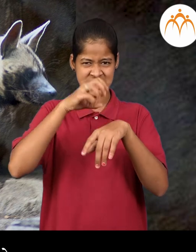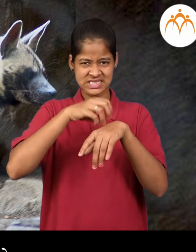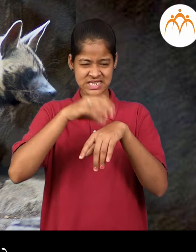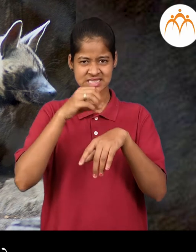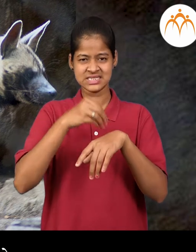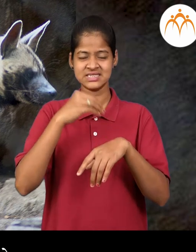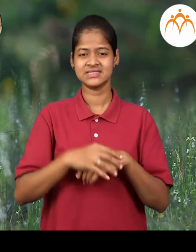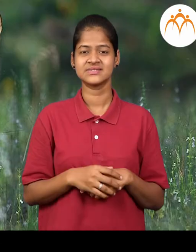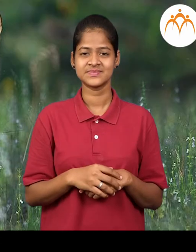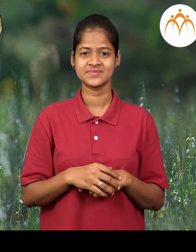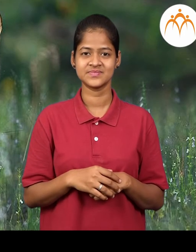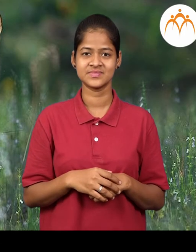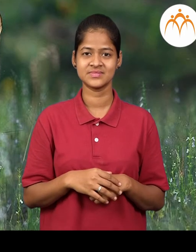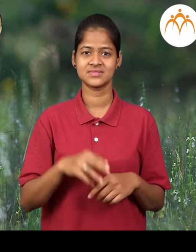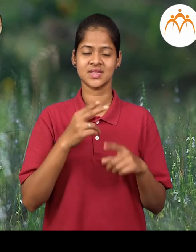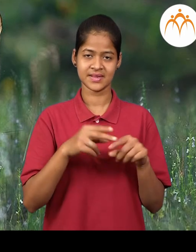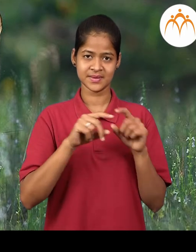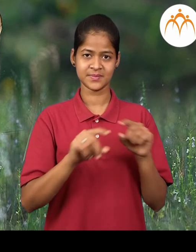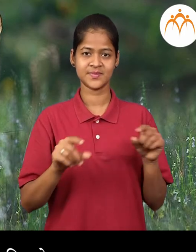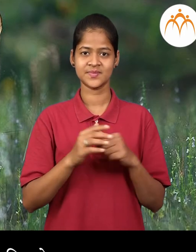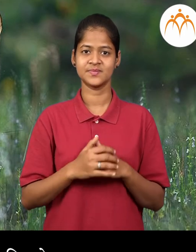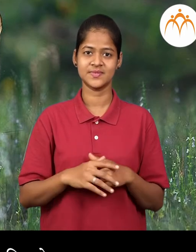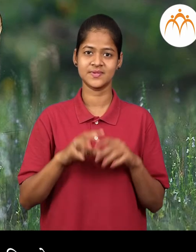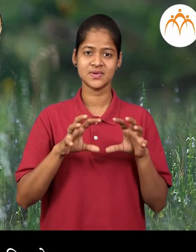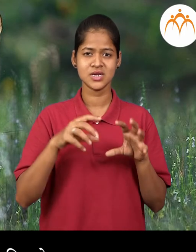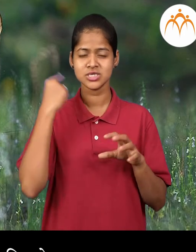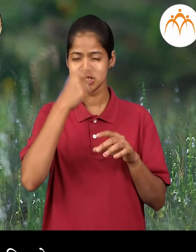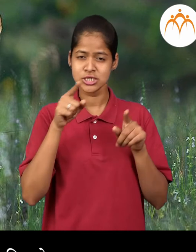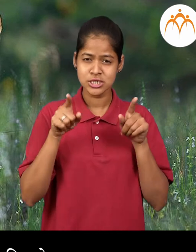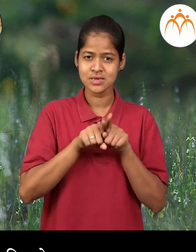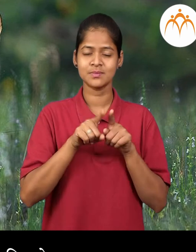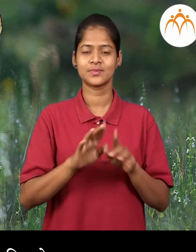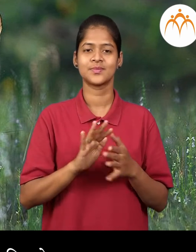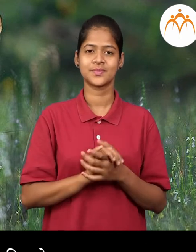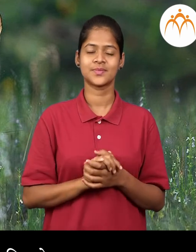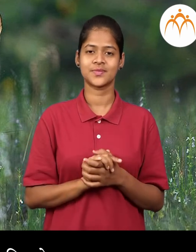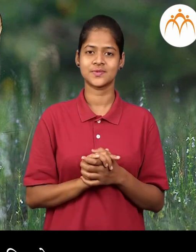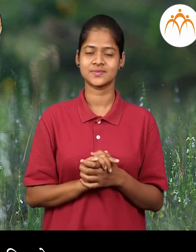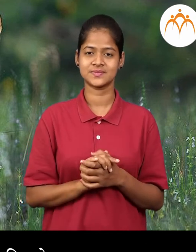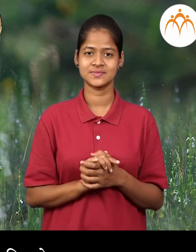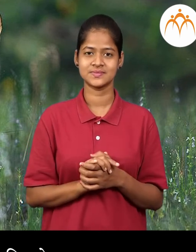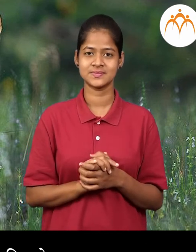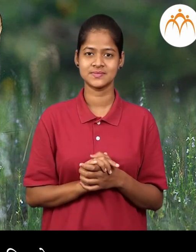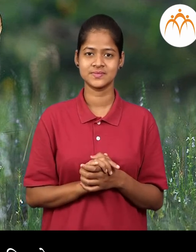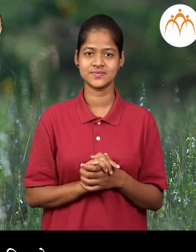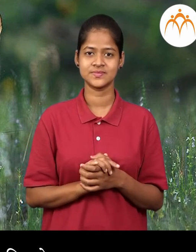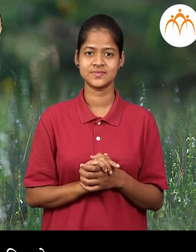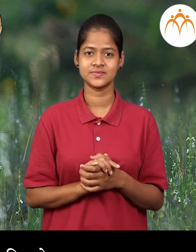लांडगा लांडगा कुत्र्या सारखा दिस्तो